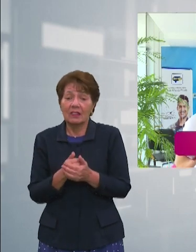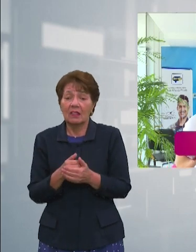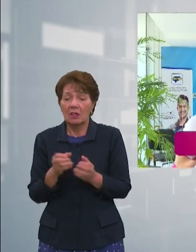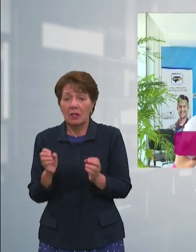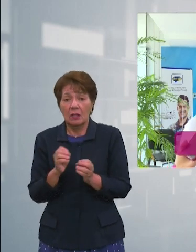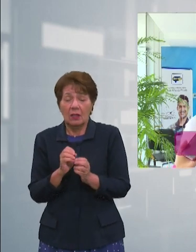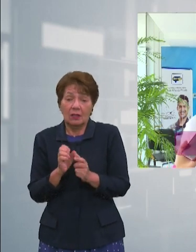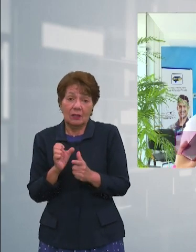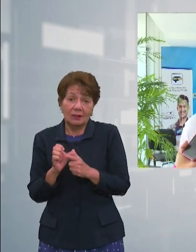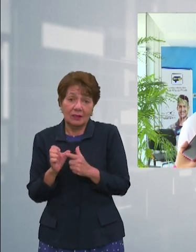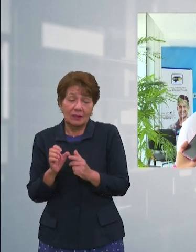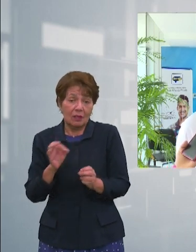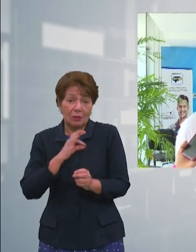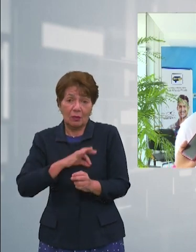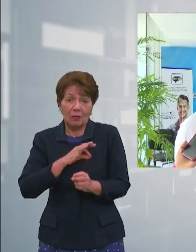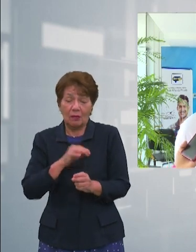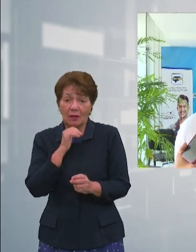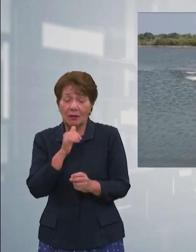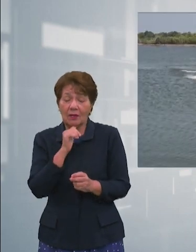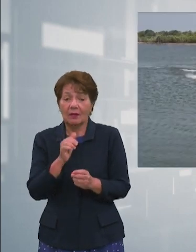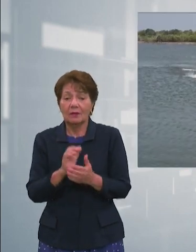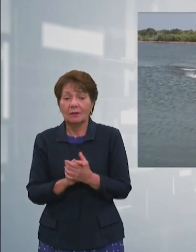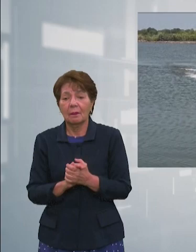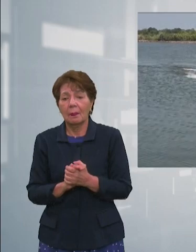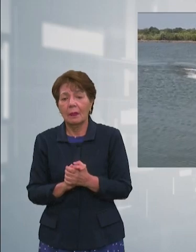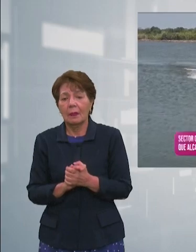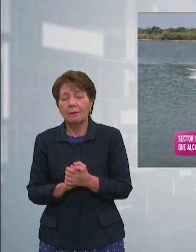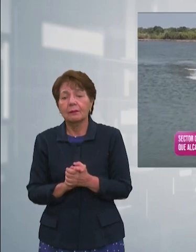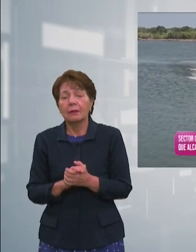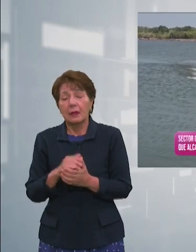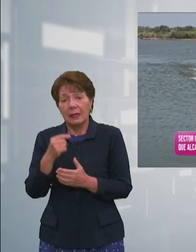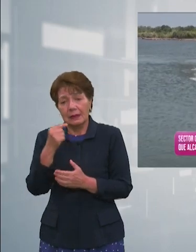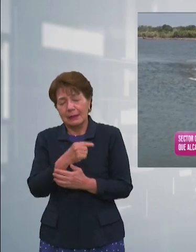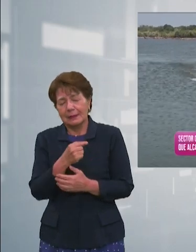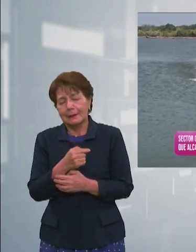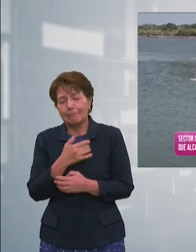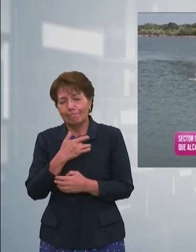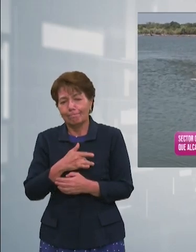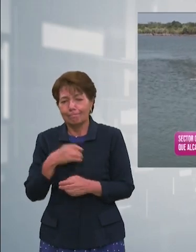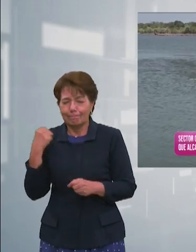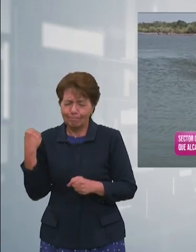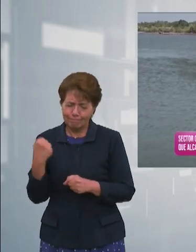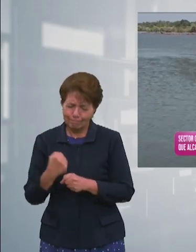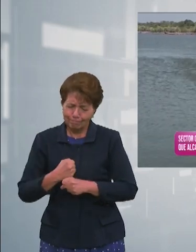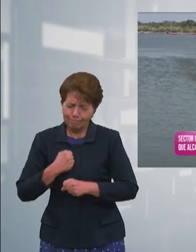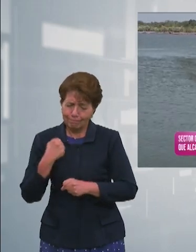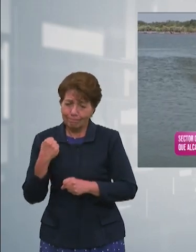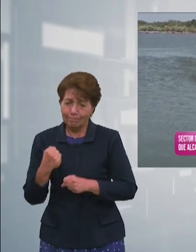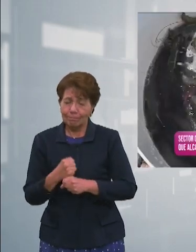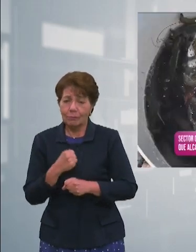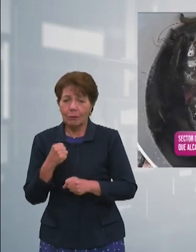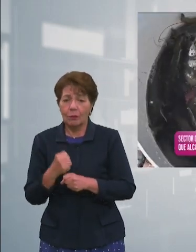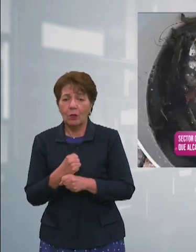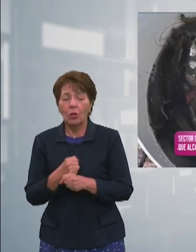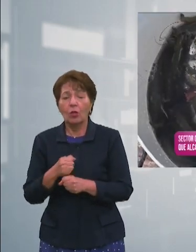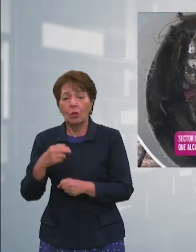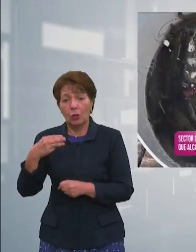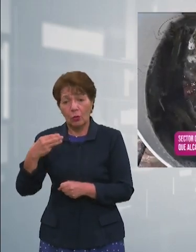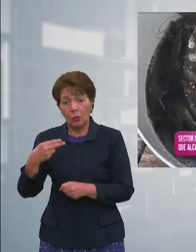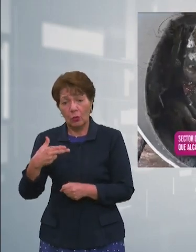los empleos esperamos recuperarnos en los próximos seis meses Amador lamentó que trabajaron intensamente con los enviados chinos en cuanto a temas